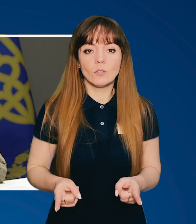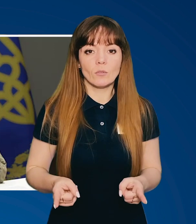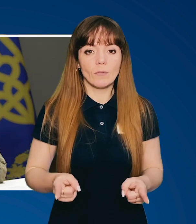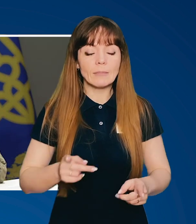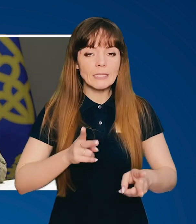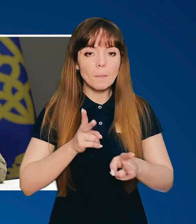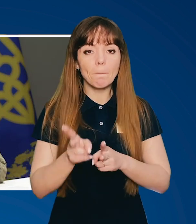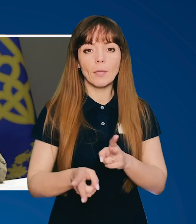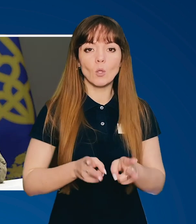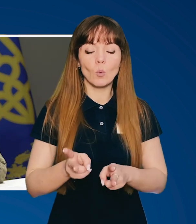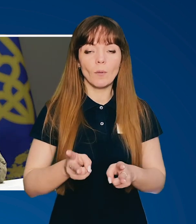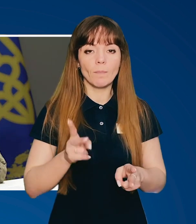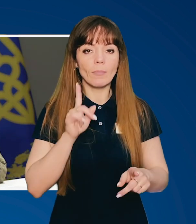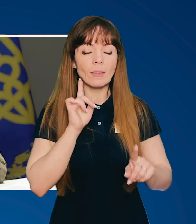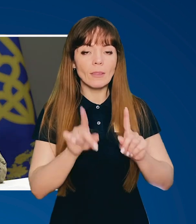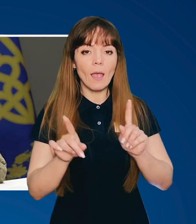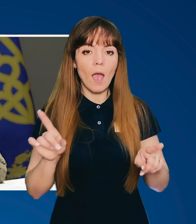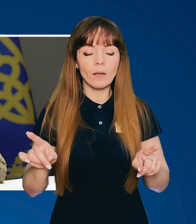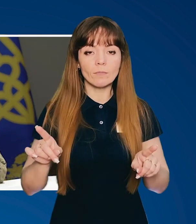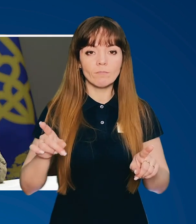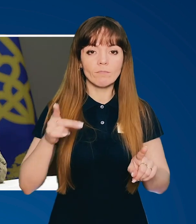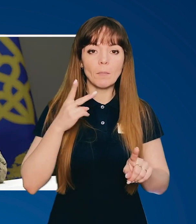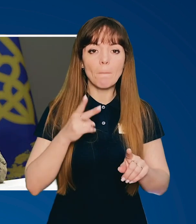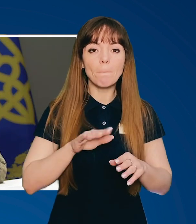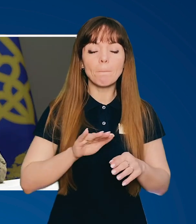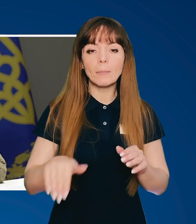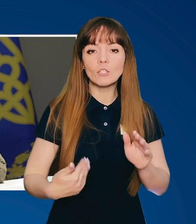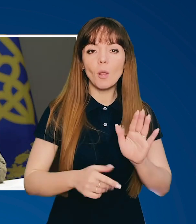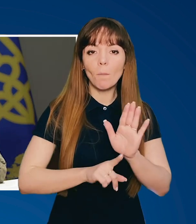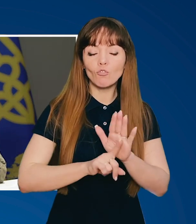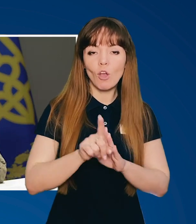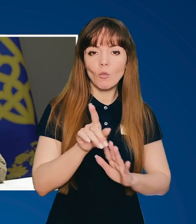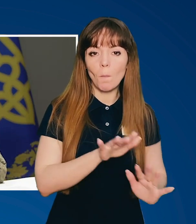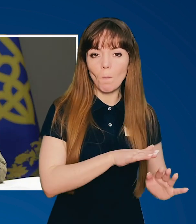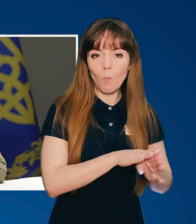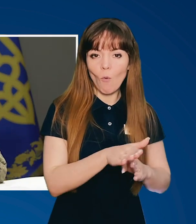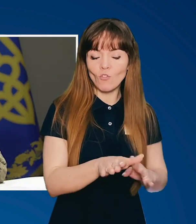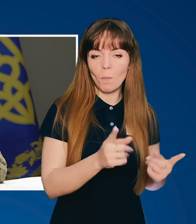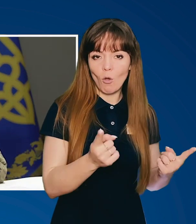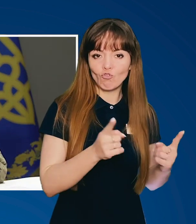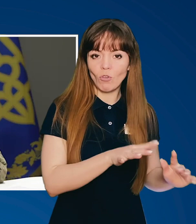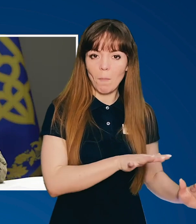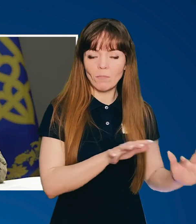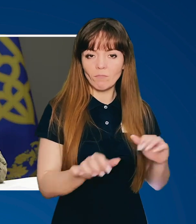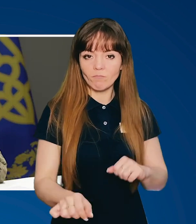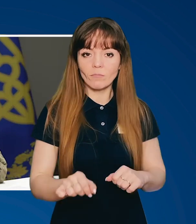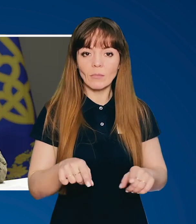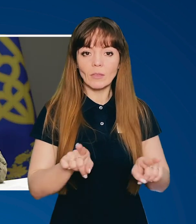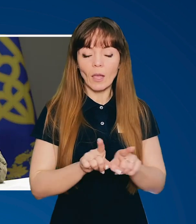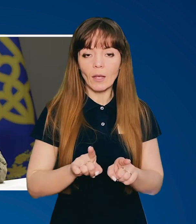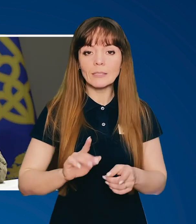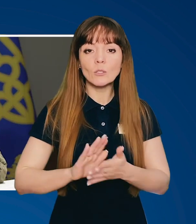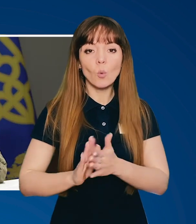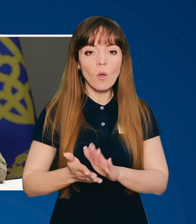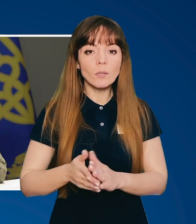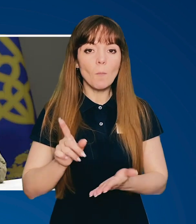дійсно змінює деякі акценти після початку повномасштабного вторгнення. Безпекова ситуація повинна бути